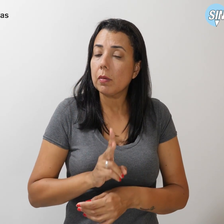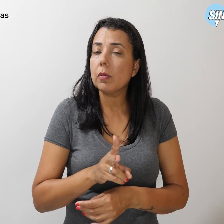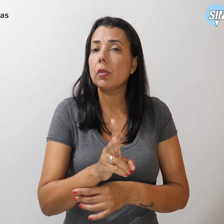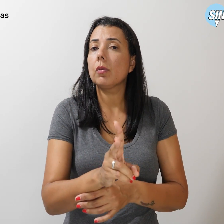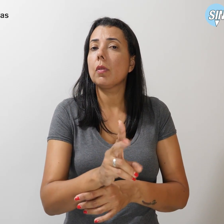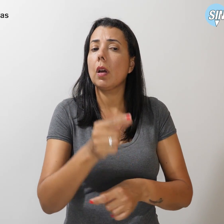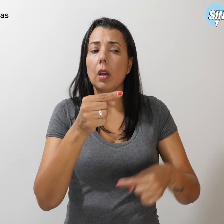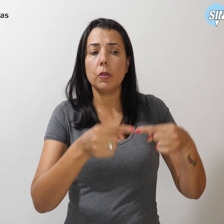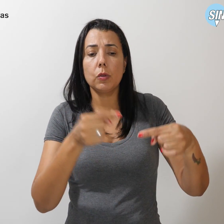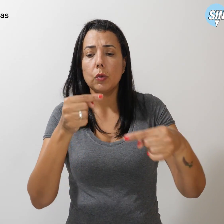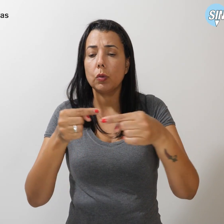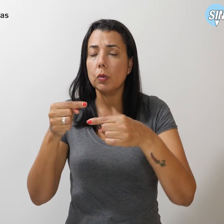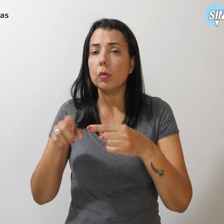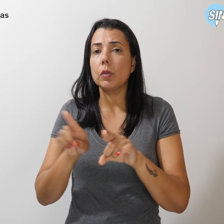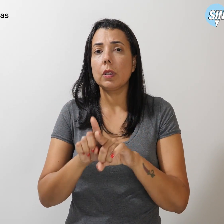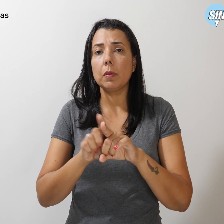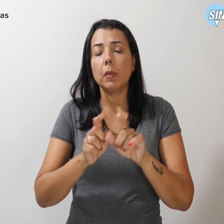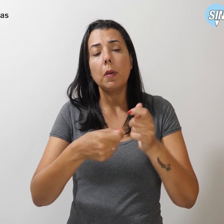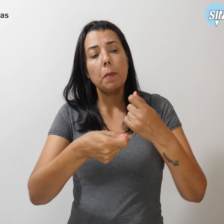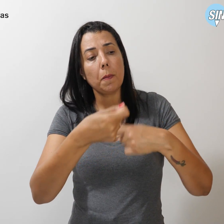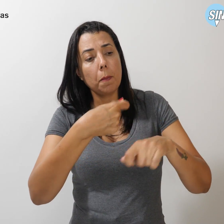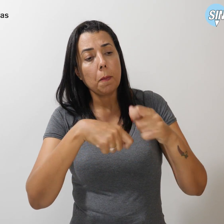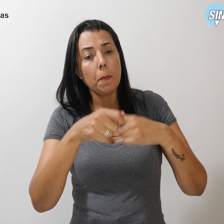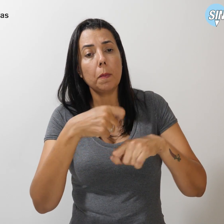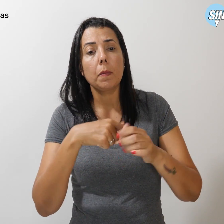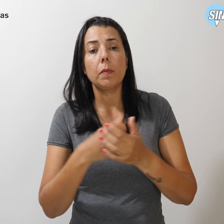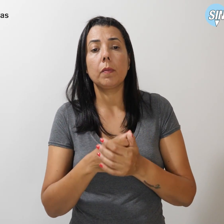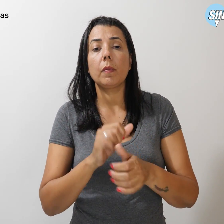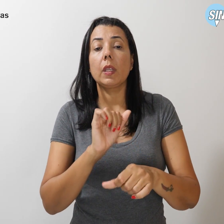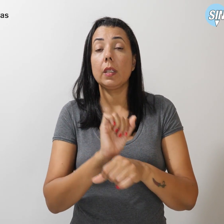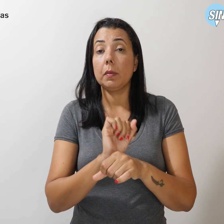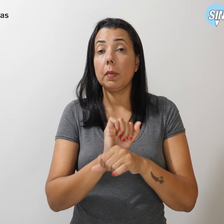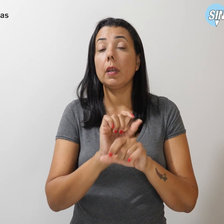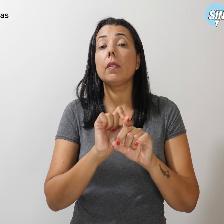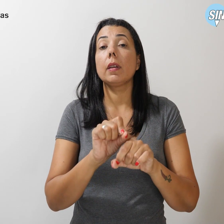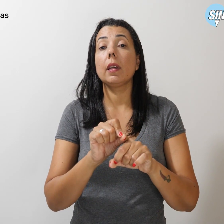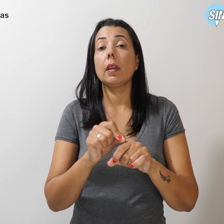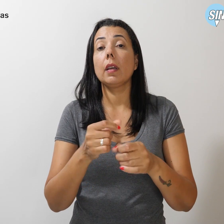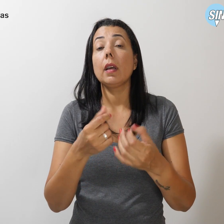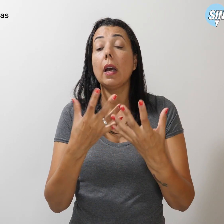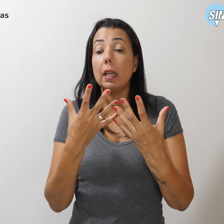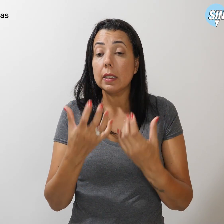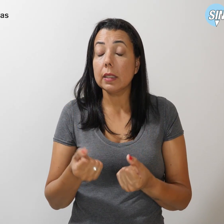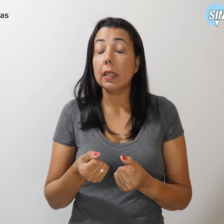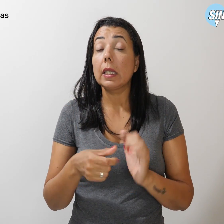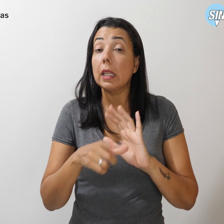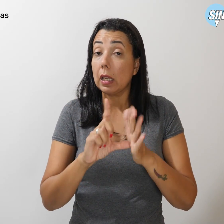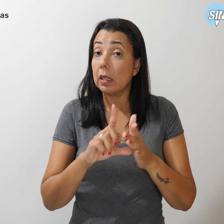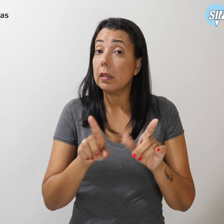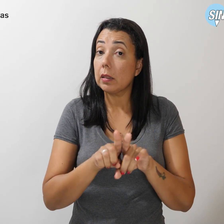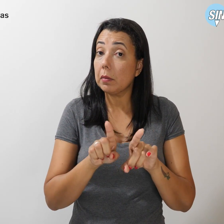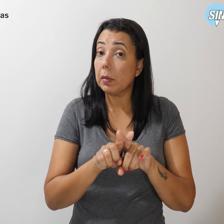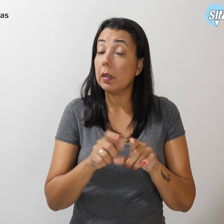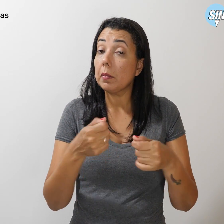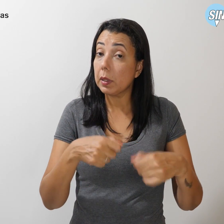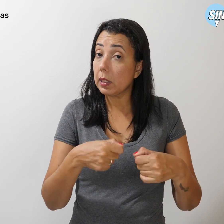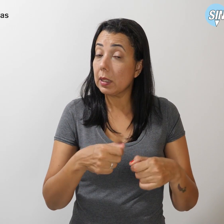debates e à negociação, esperando ser recebida o quanto antes. Não podemos